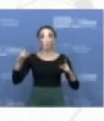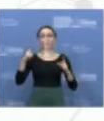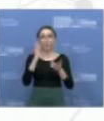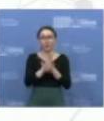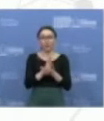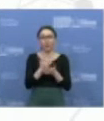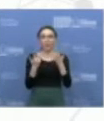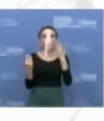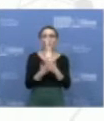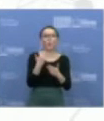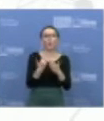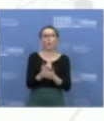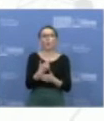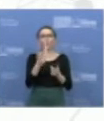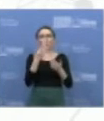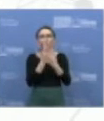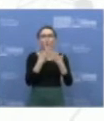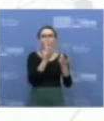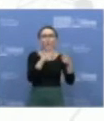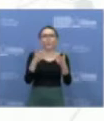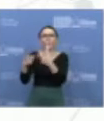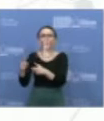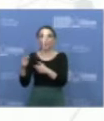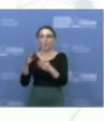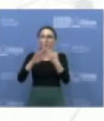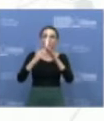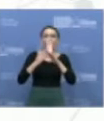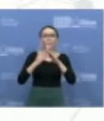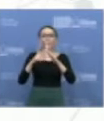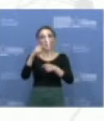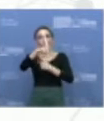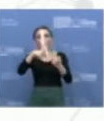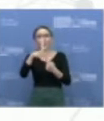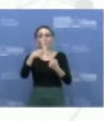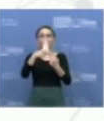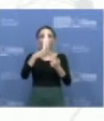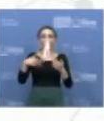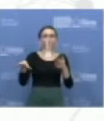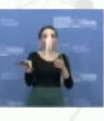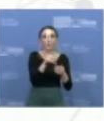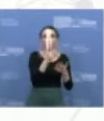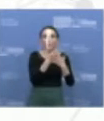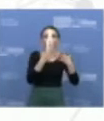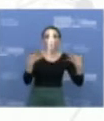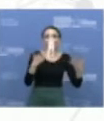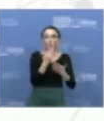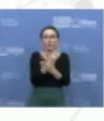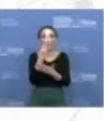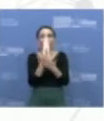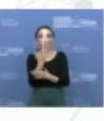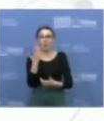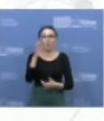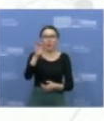aktualiausias naujienų iš jūsų savivaldybių, iš miesto, iš verslų, kurie palaiko, visas, ką yra įkalingiausiai